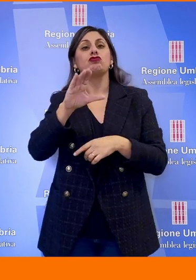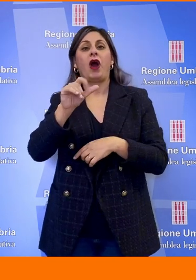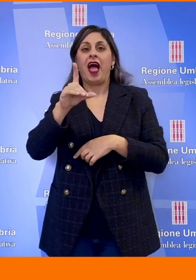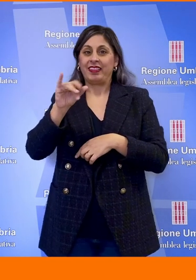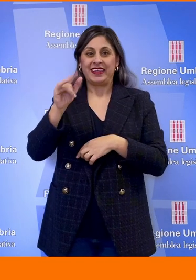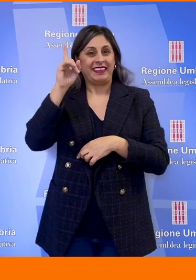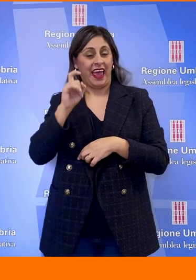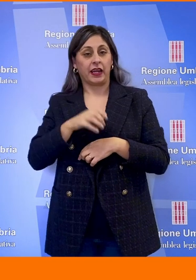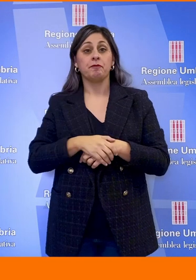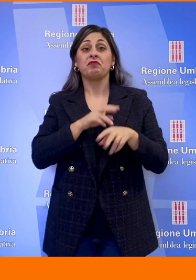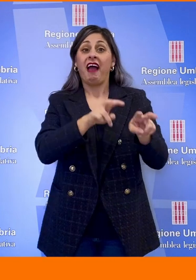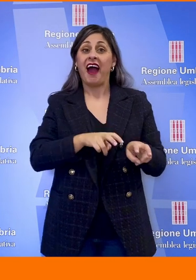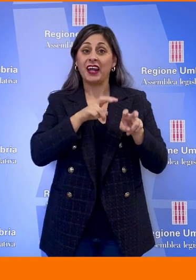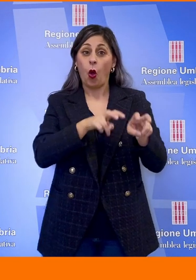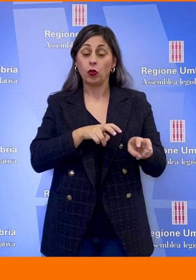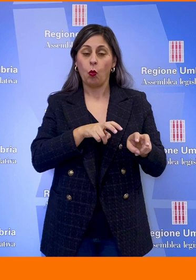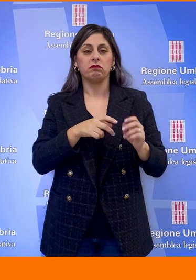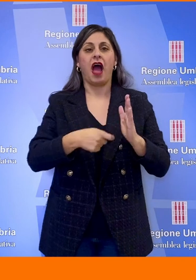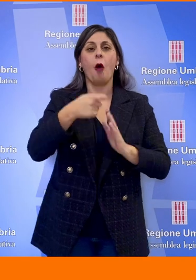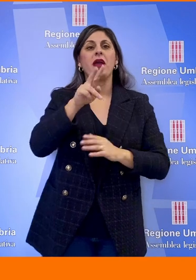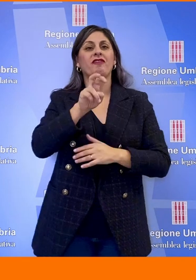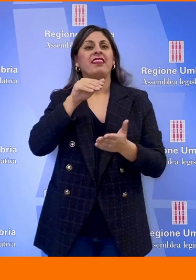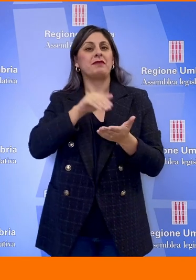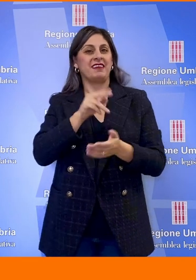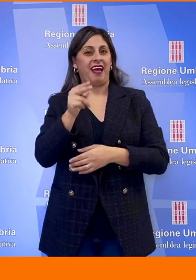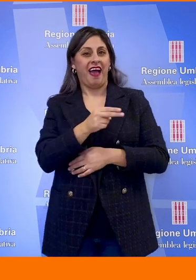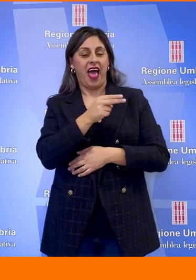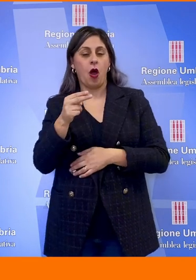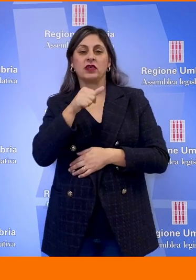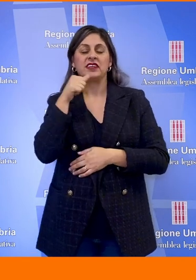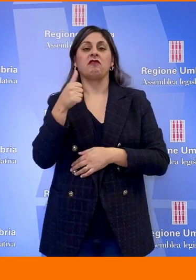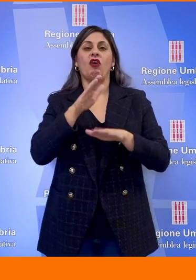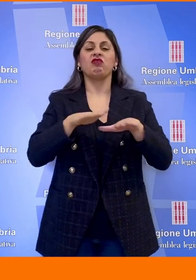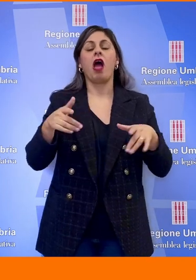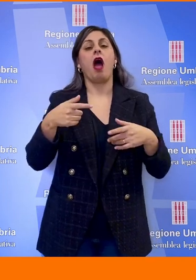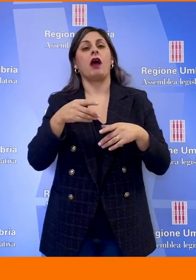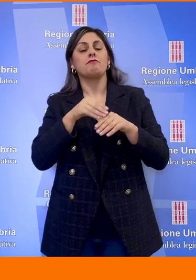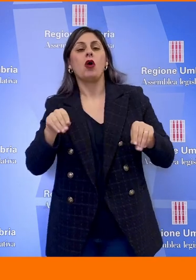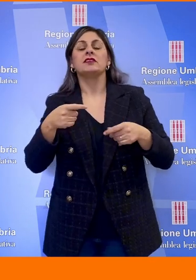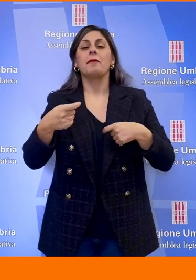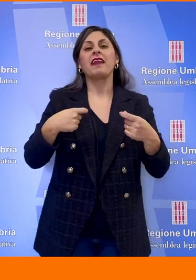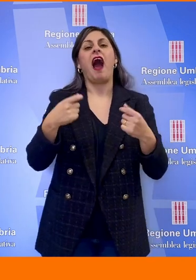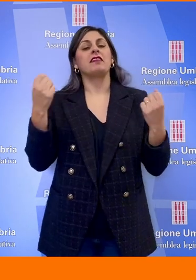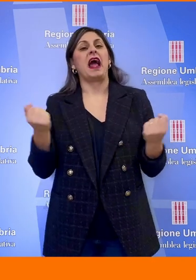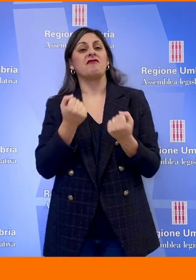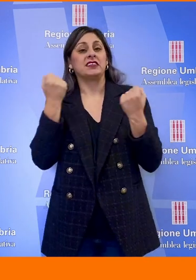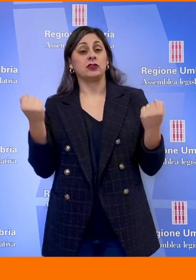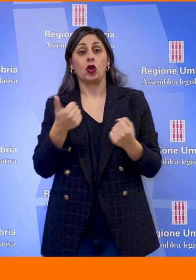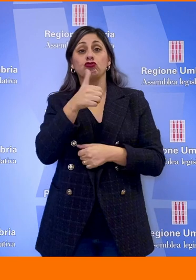'agricoltura incremento di 20 mila euro per fiere mostre, mercati e manifestazioni, 150 mila euro per l